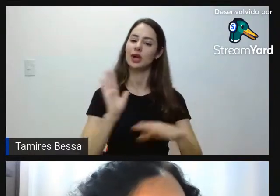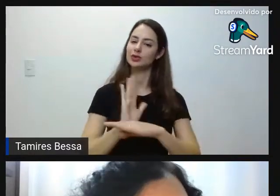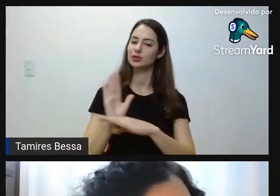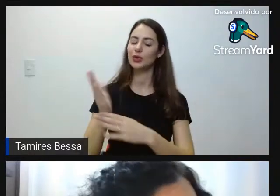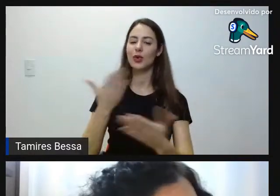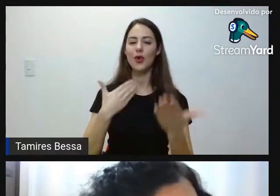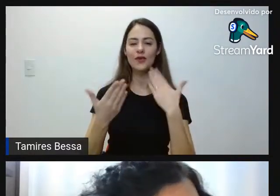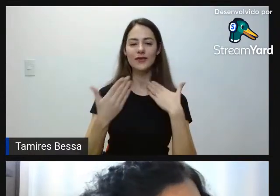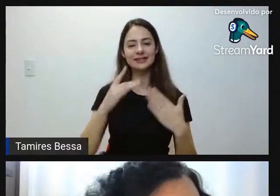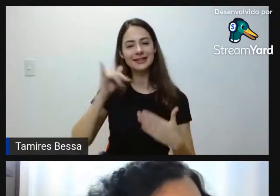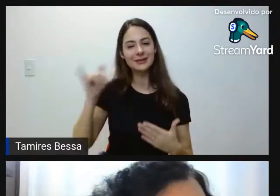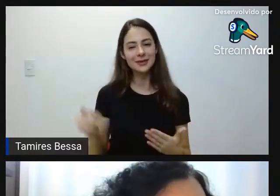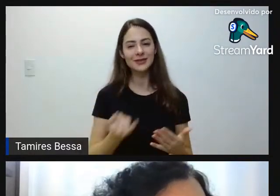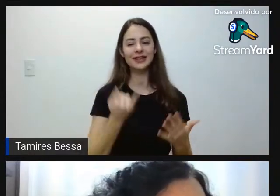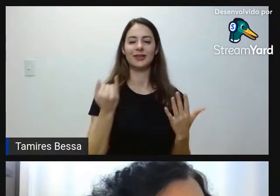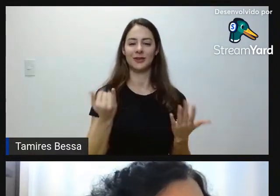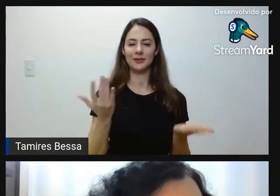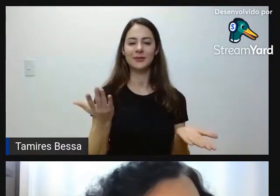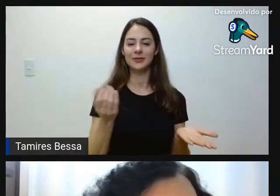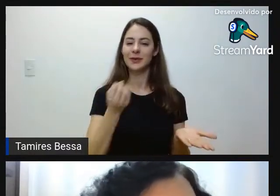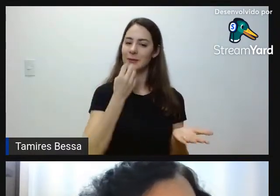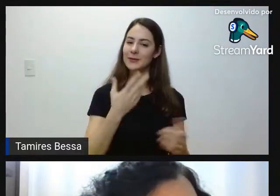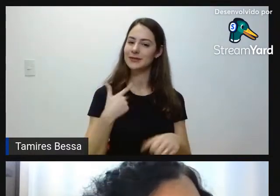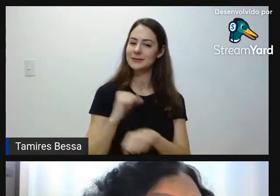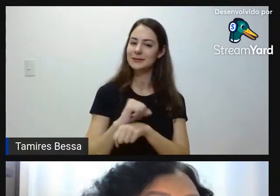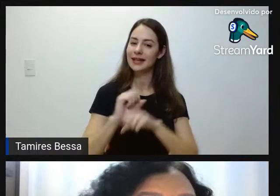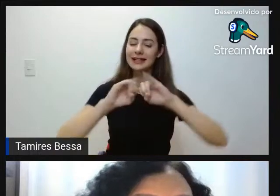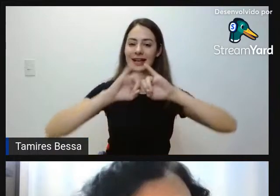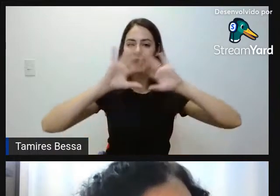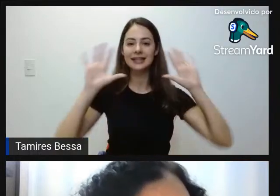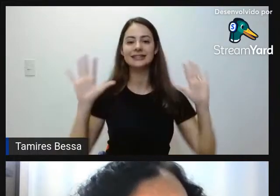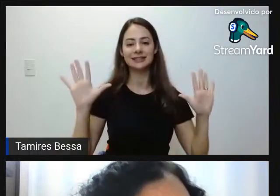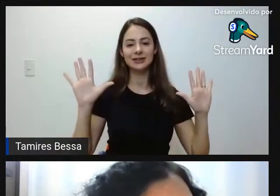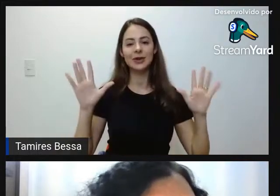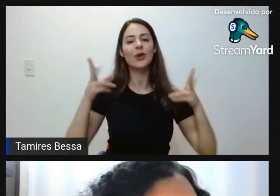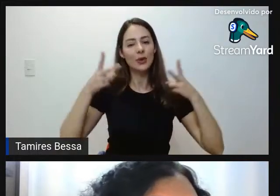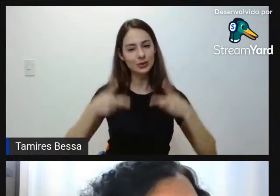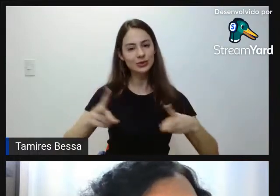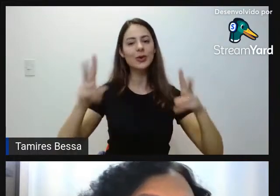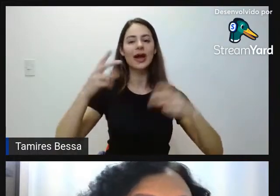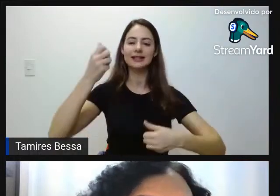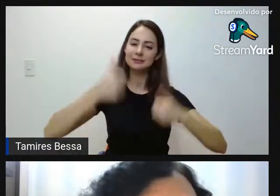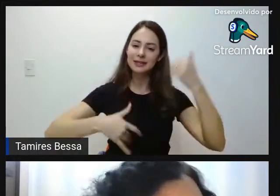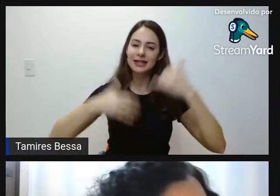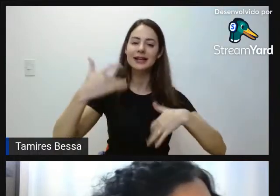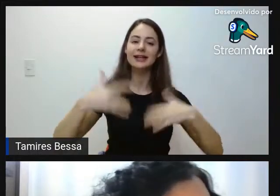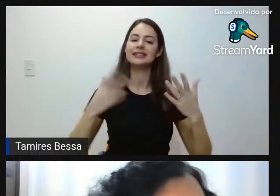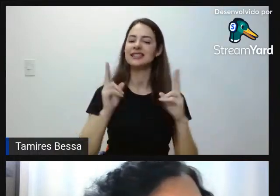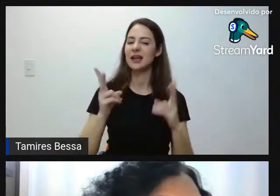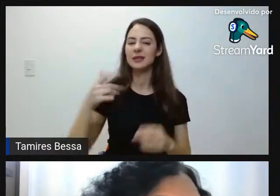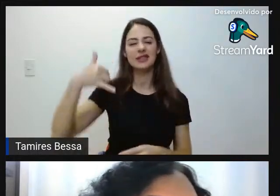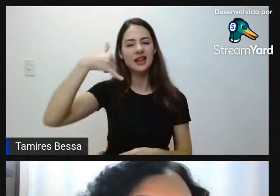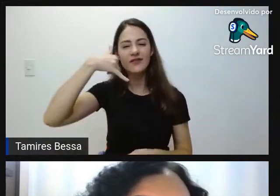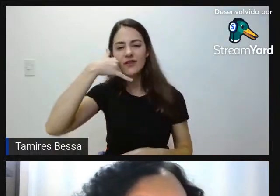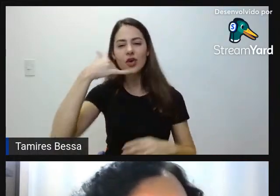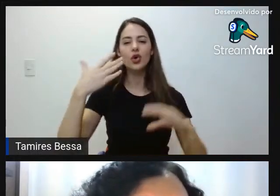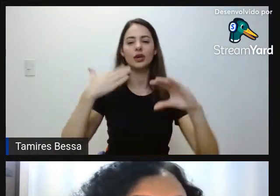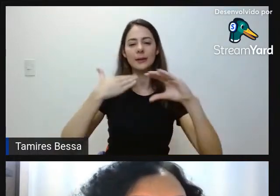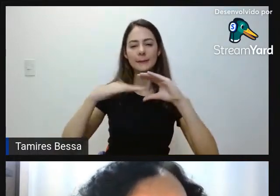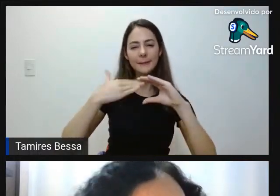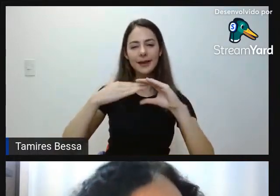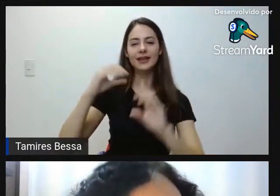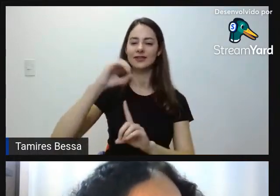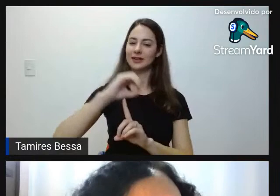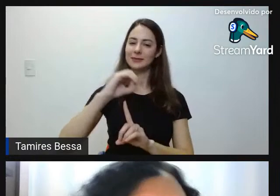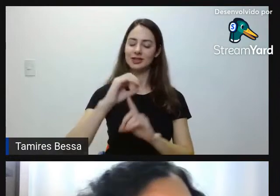proveitosa, né? Espero que a gente tenha esclarecido e continuamos esclarecendo aí, via telefone, via e-mail, e IFMG